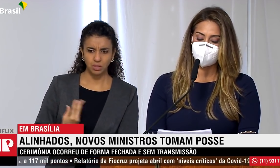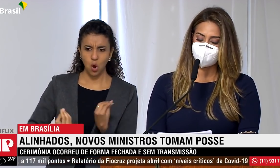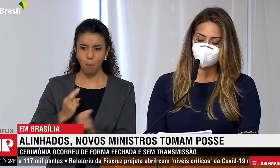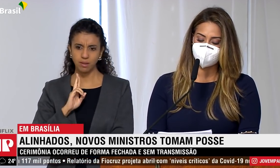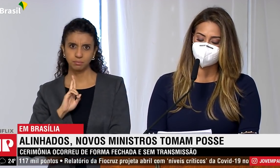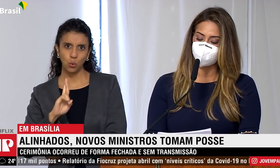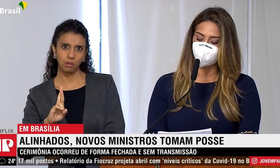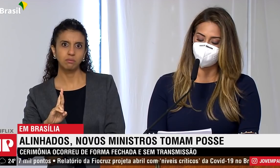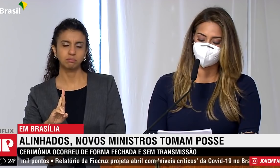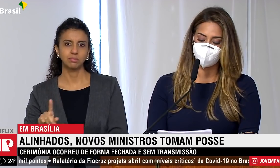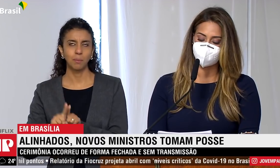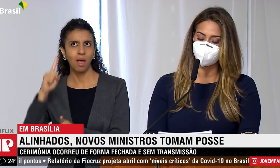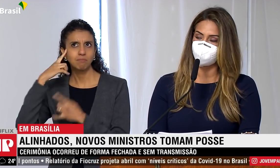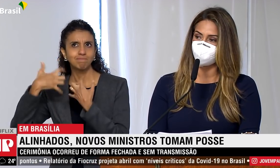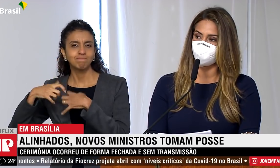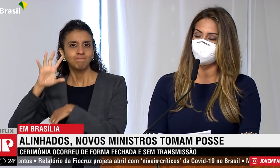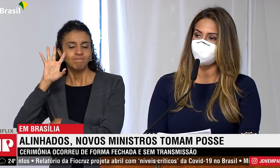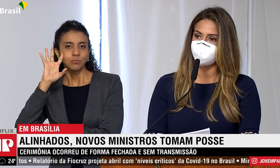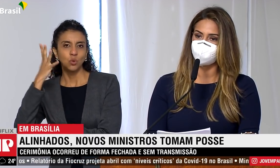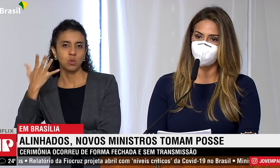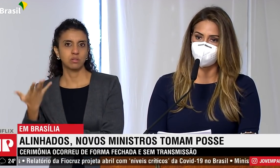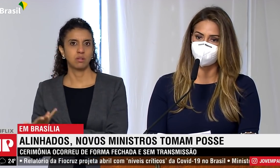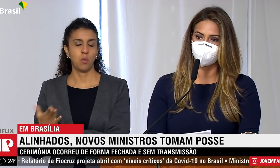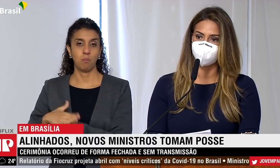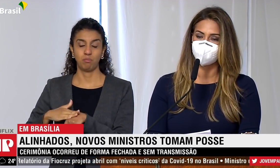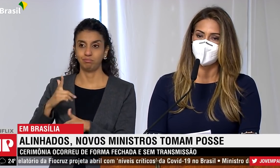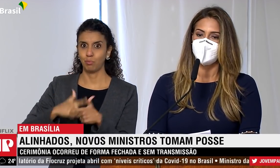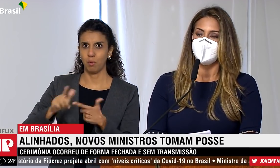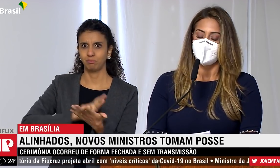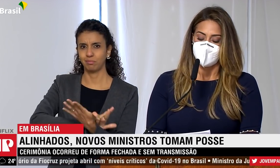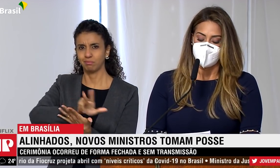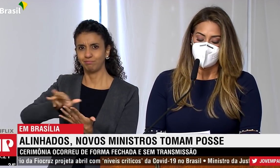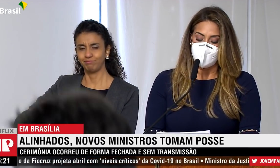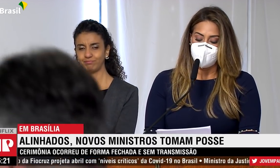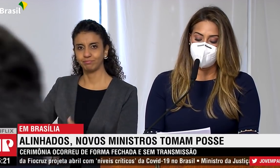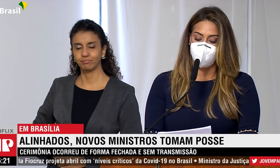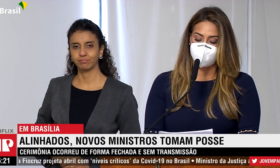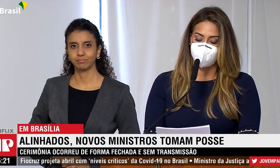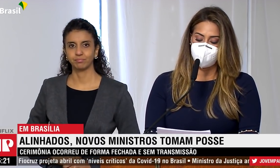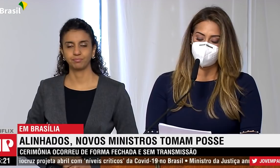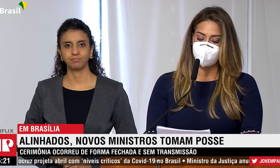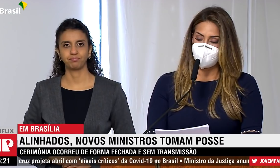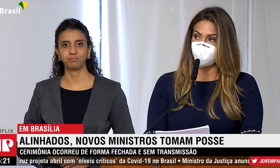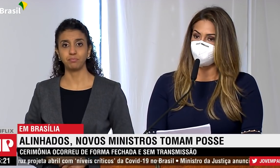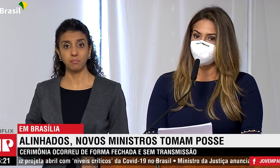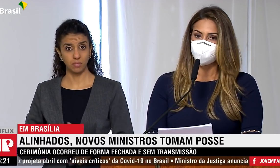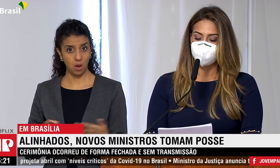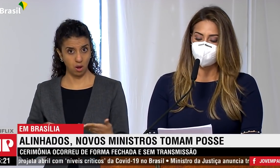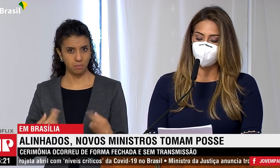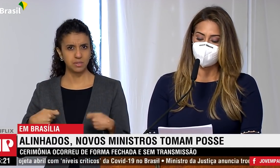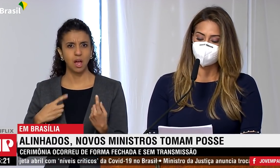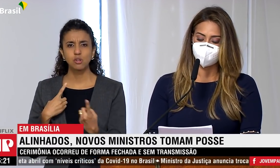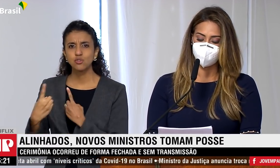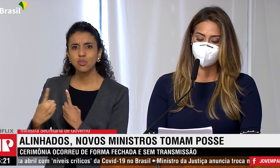desafio e que vai tentar encontrar pontos de convergência entre as diferentes ideologias. A hora é de diálogo,